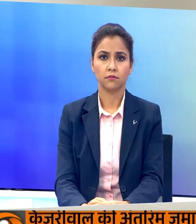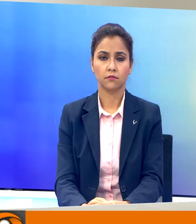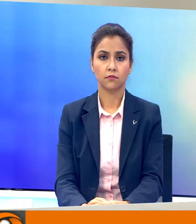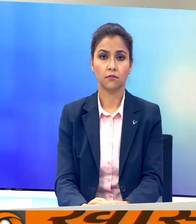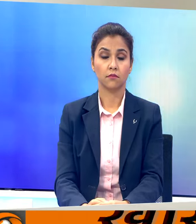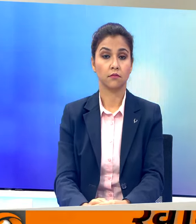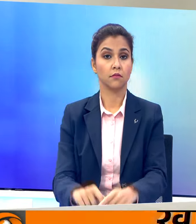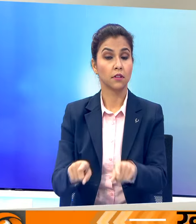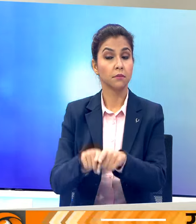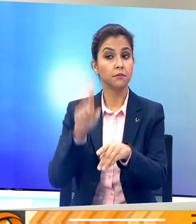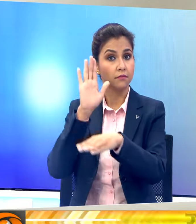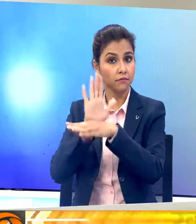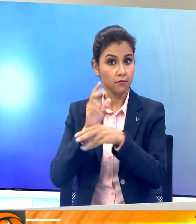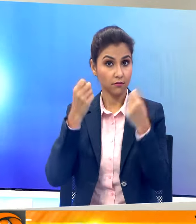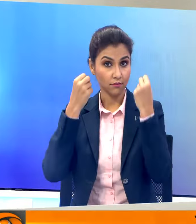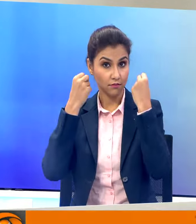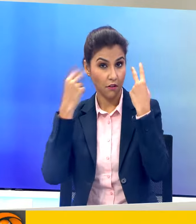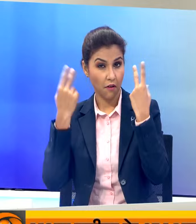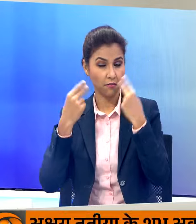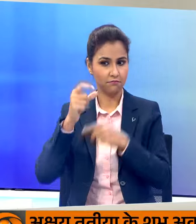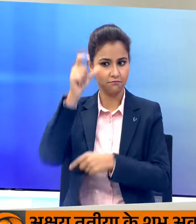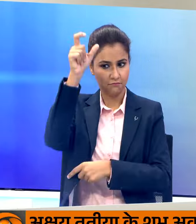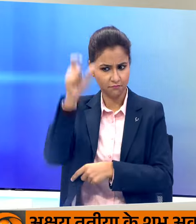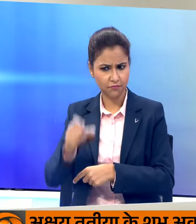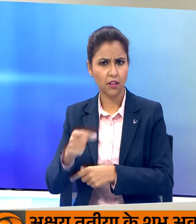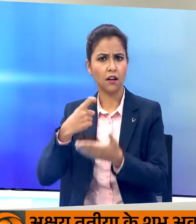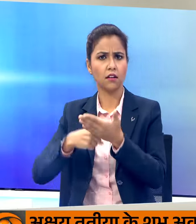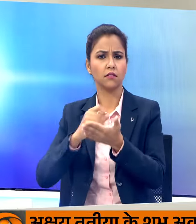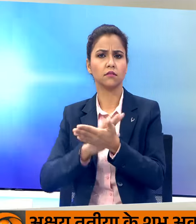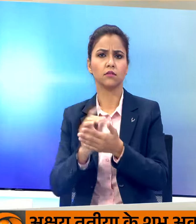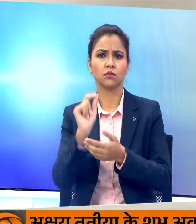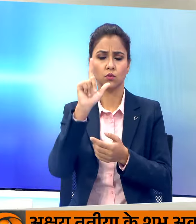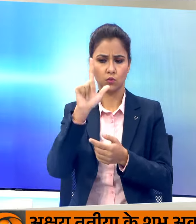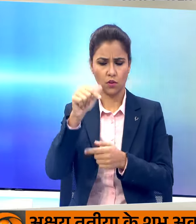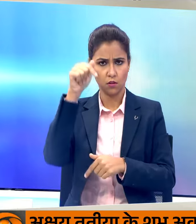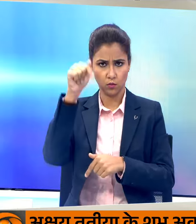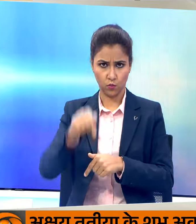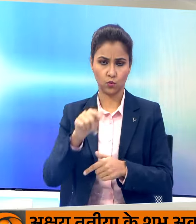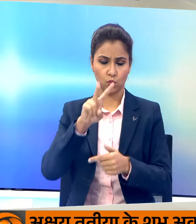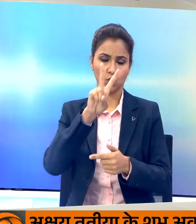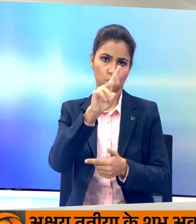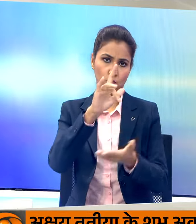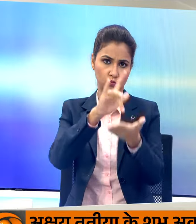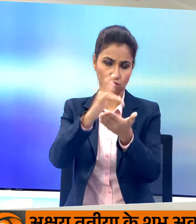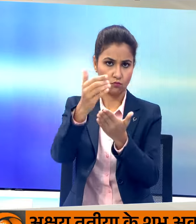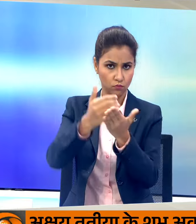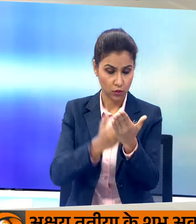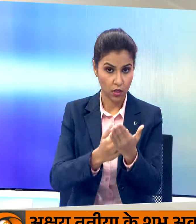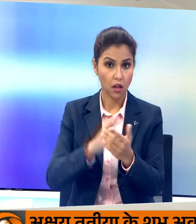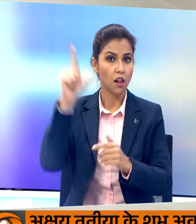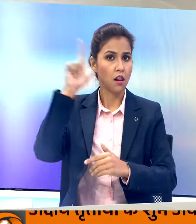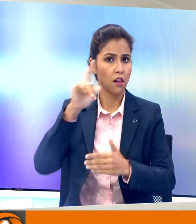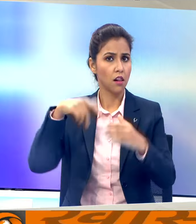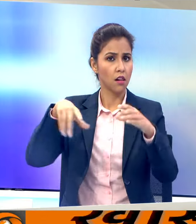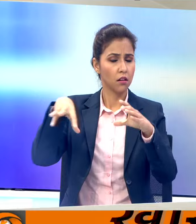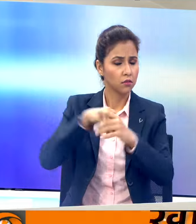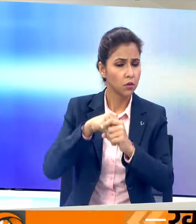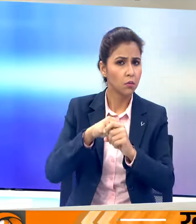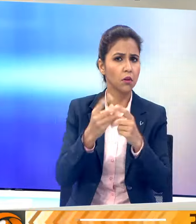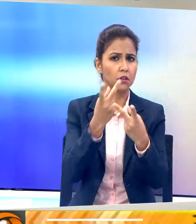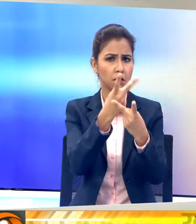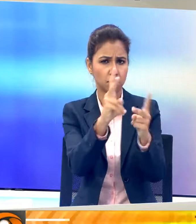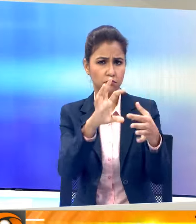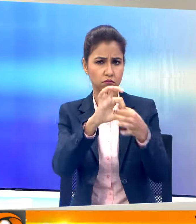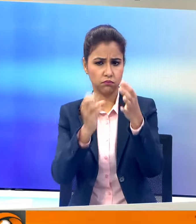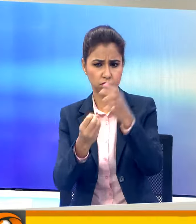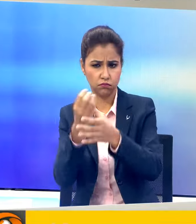कॉंग्रेस के स्टार प्रिचारक राहूल गांधी के भी आज दो चुनावी कारिक्रम है राहूल आज लखनों में विभिन सामाजिक संगठनों